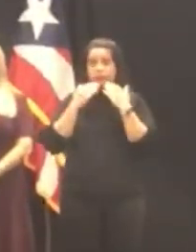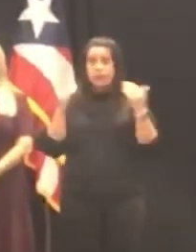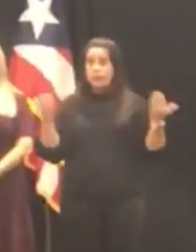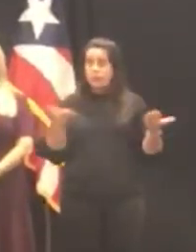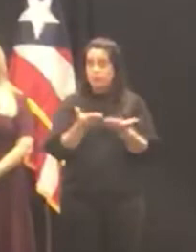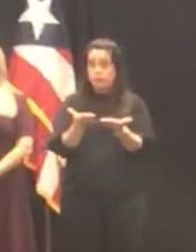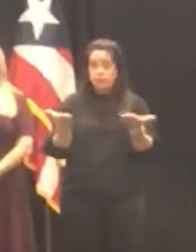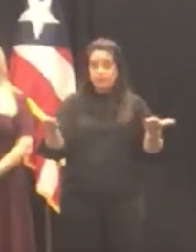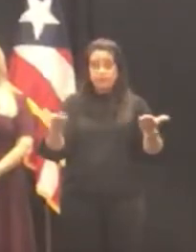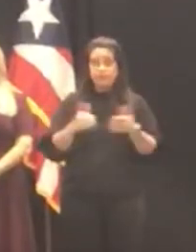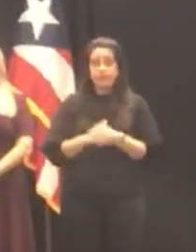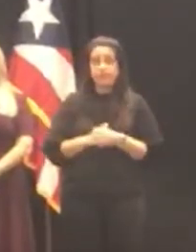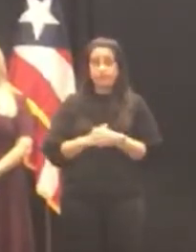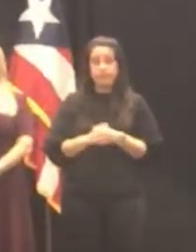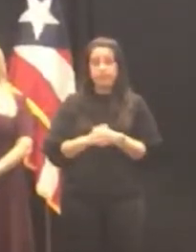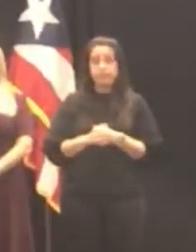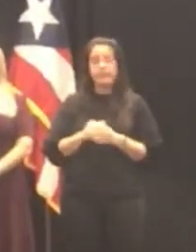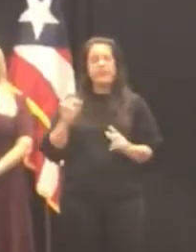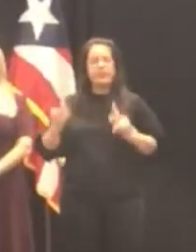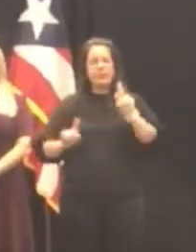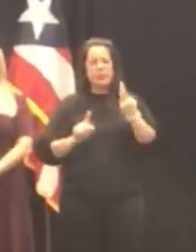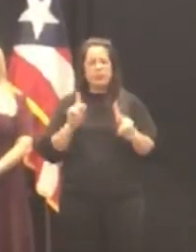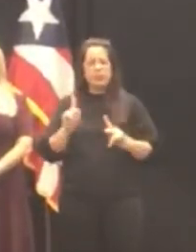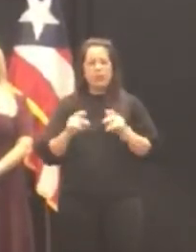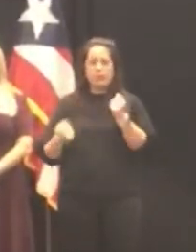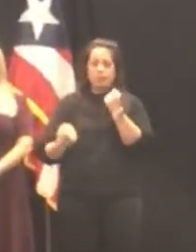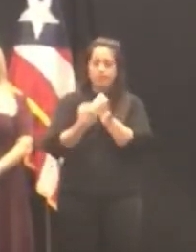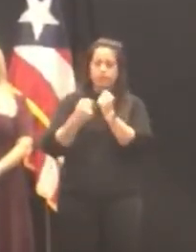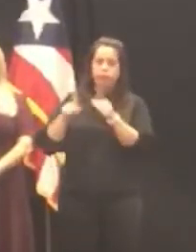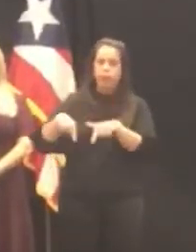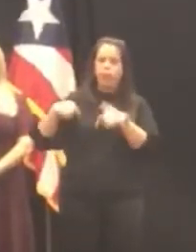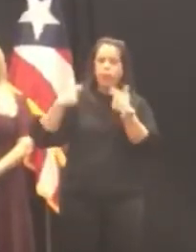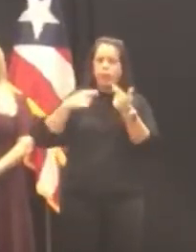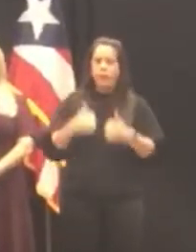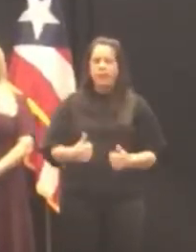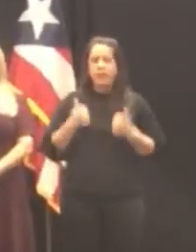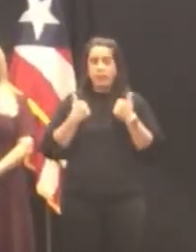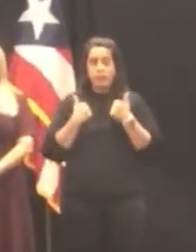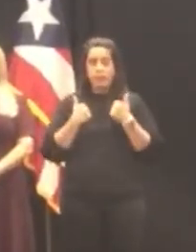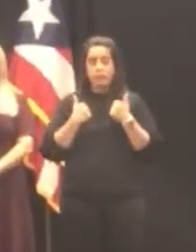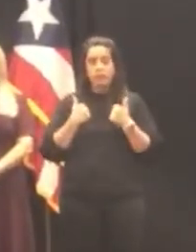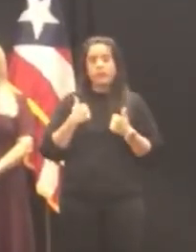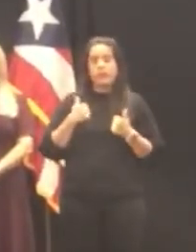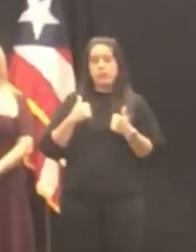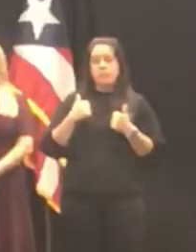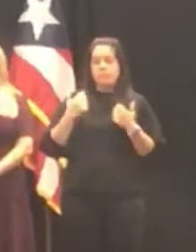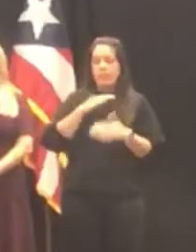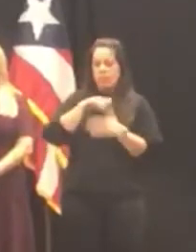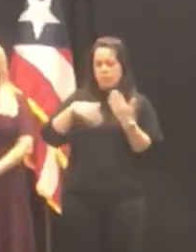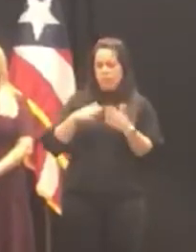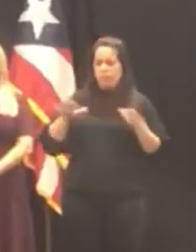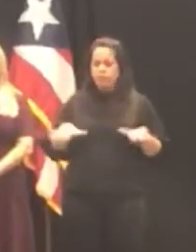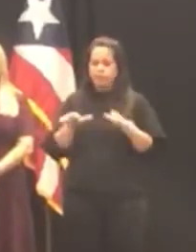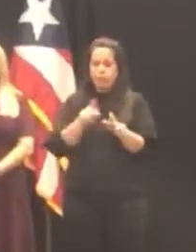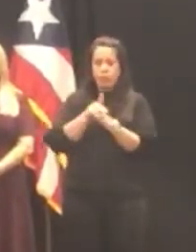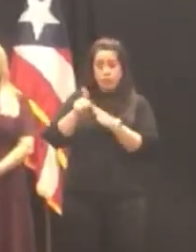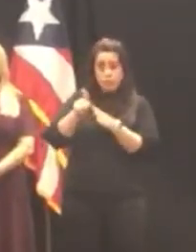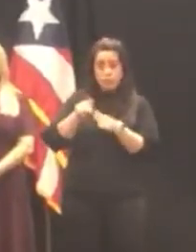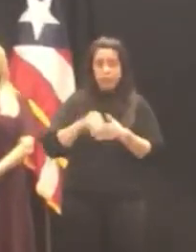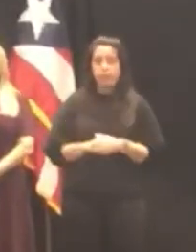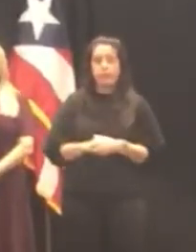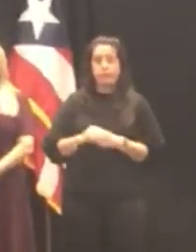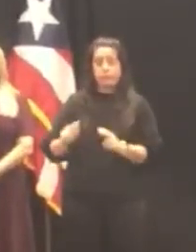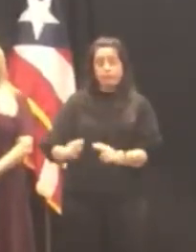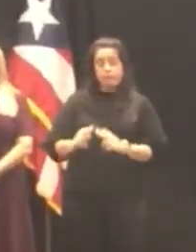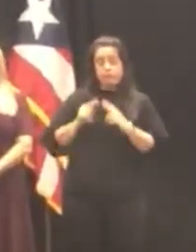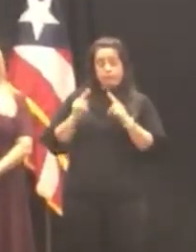todos ustedes y a todas esas personas que me han apoyado durante toda mi vida y en mi trayectoria profesional me